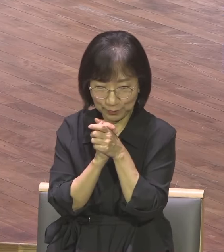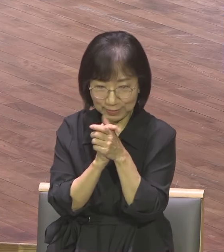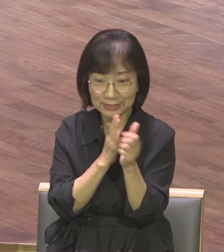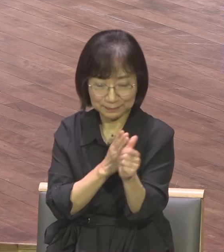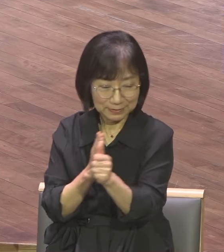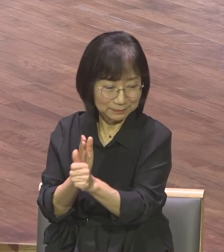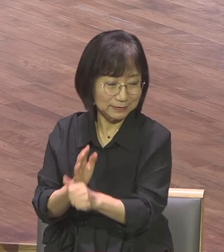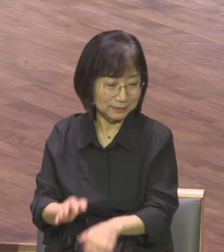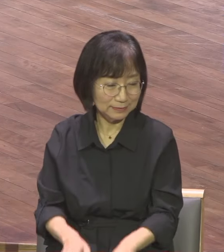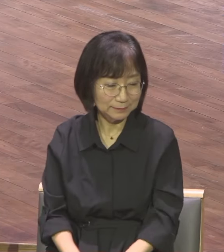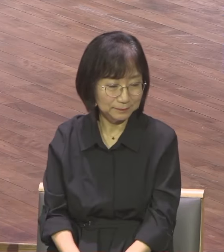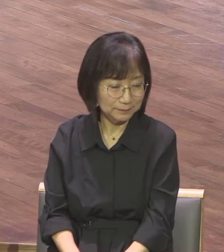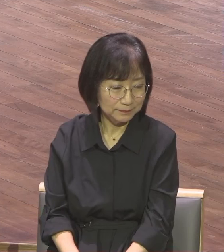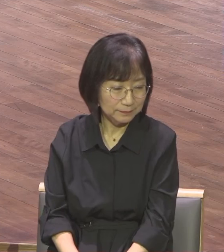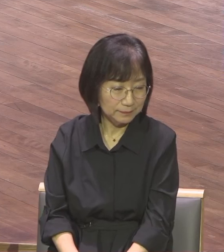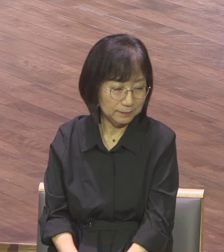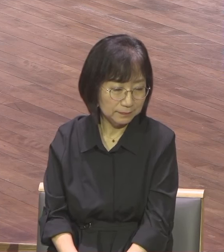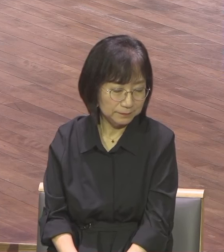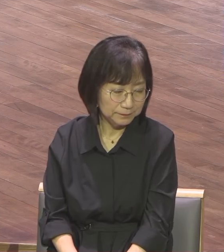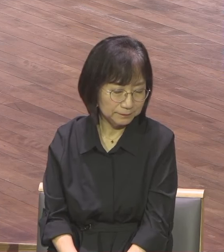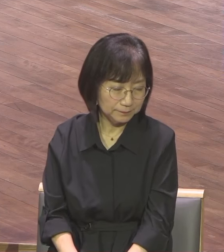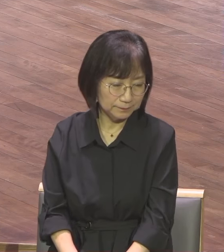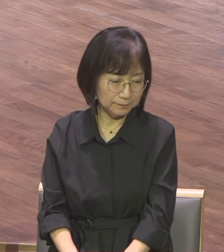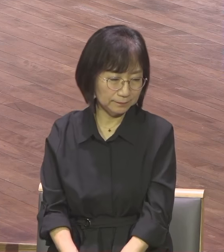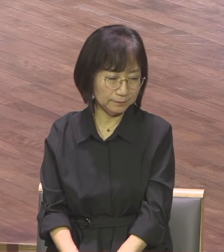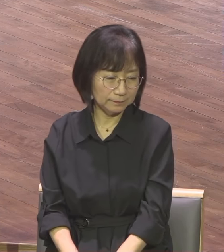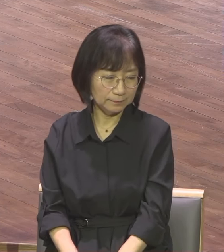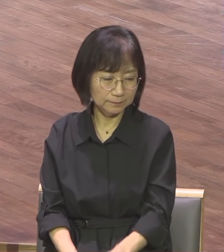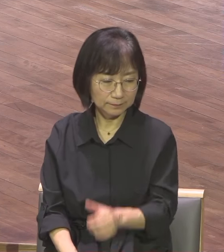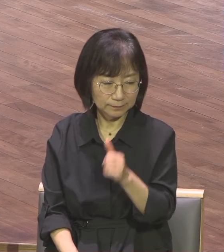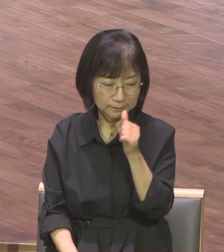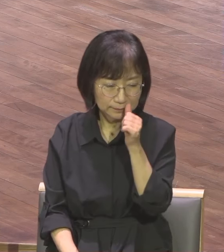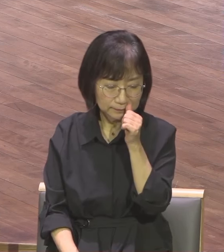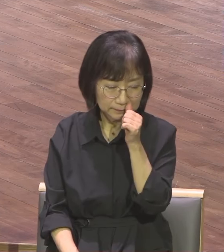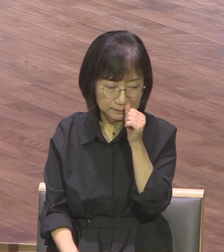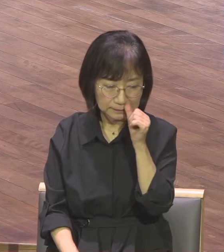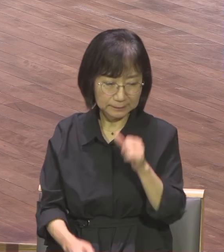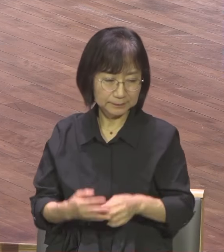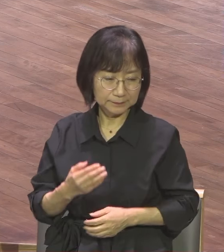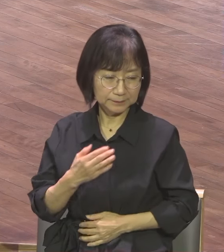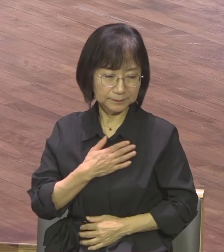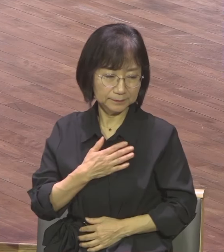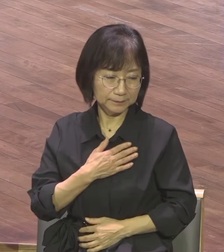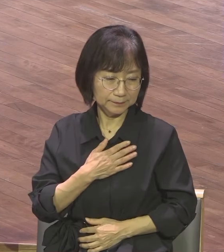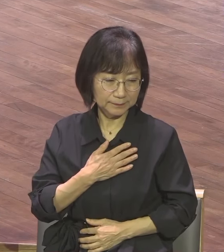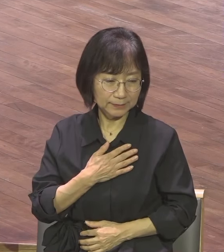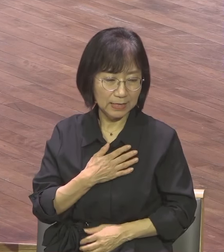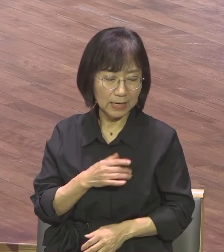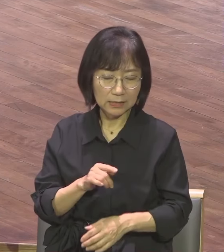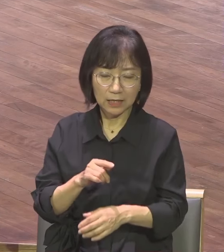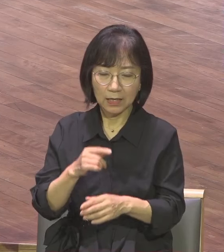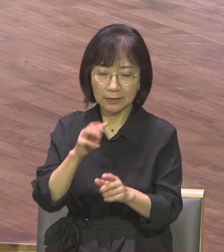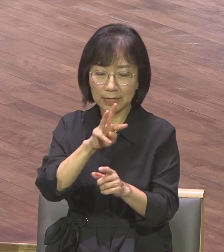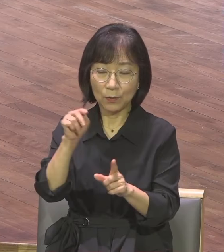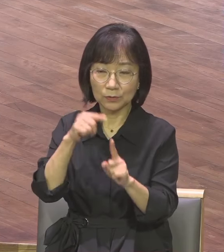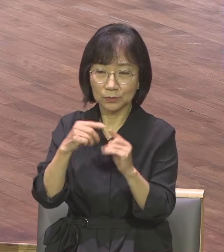하나님 앞에 여러분께 얘기합니다 십몇 년 동안 행정목사 하면서 또 우리